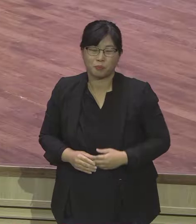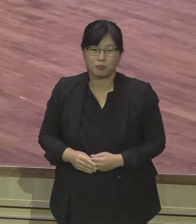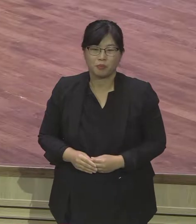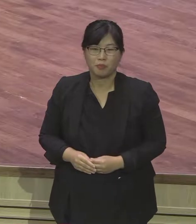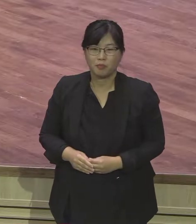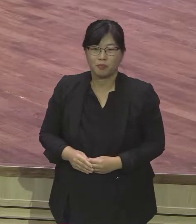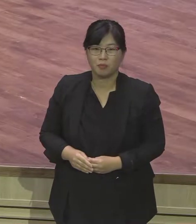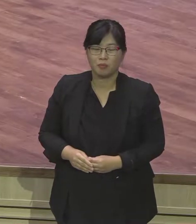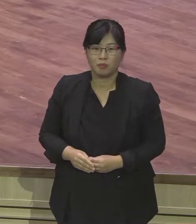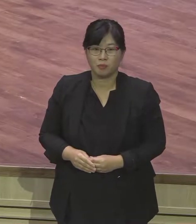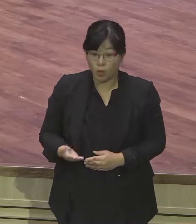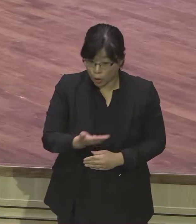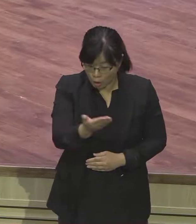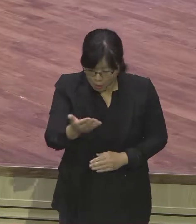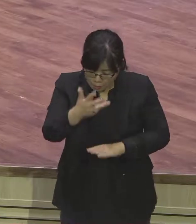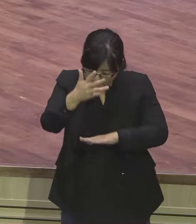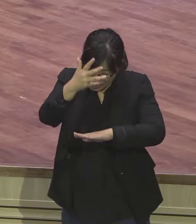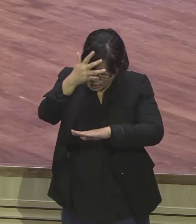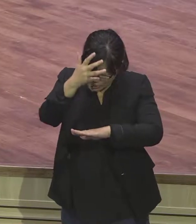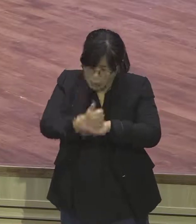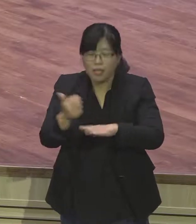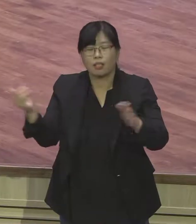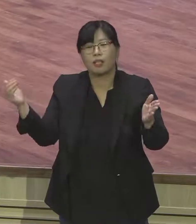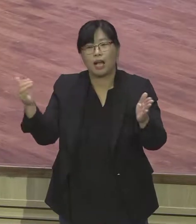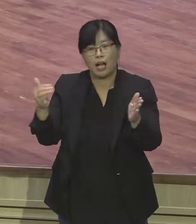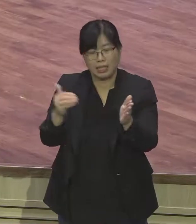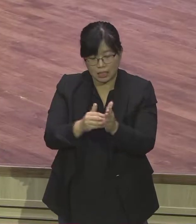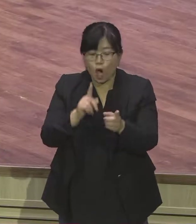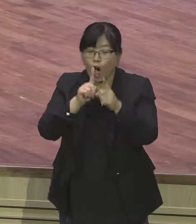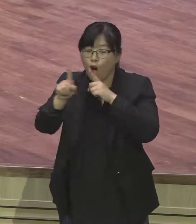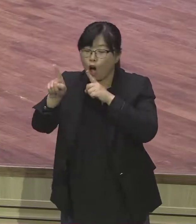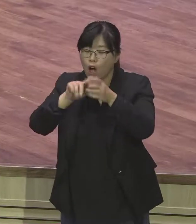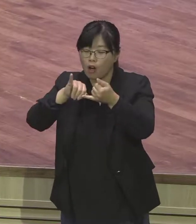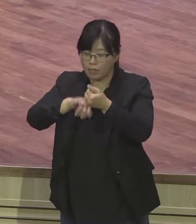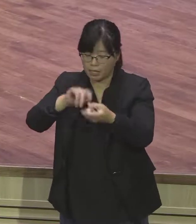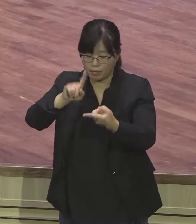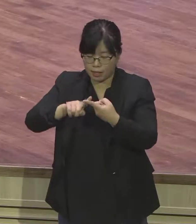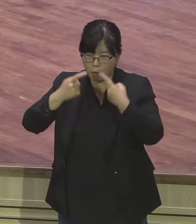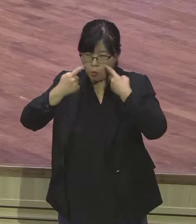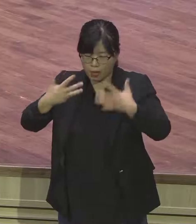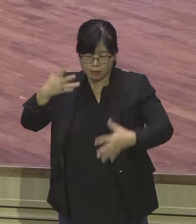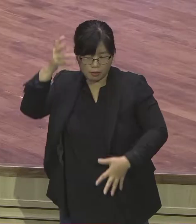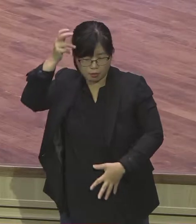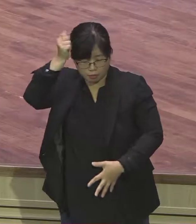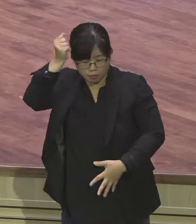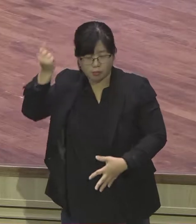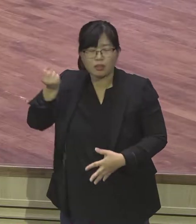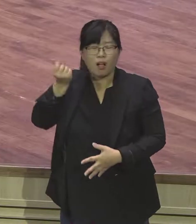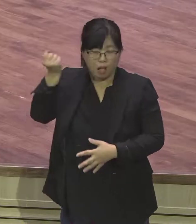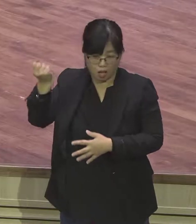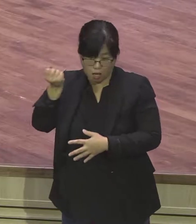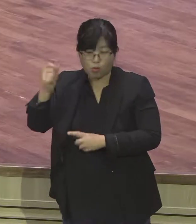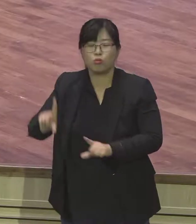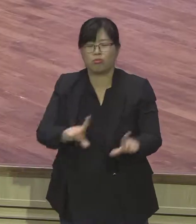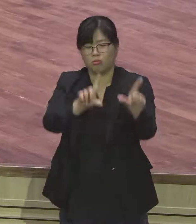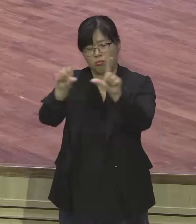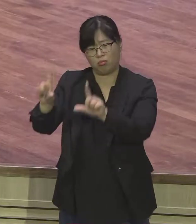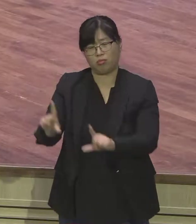끝까지 잡아야 될 것은 말씀입니다. 하나님 말씀이에요. 말씀 하나님의 언약은 무엇보다